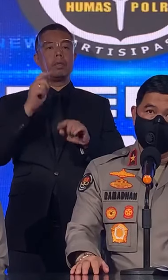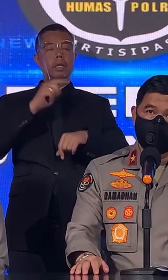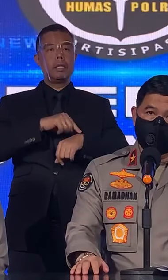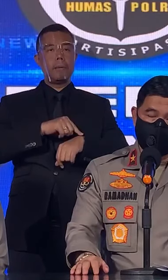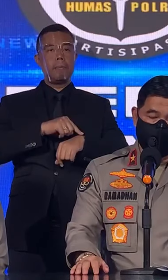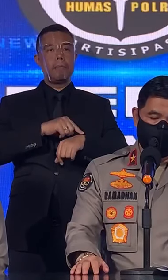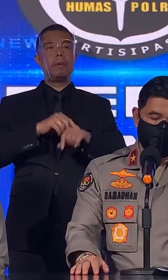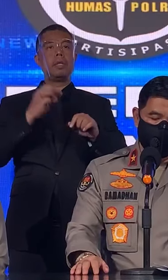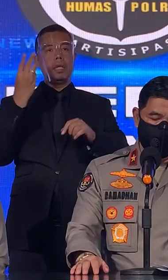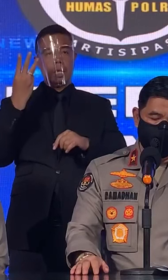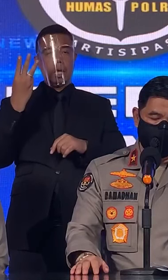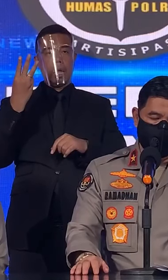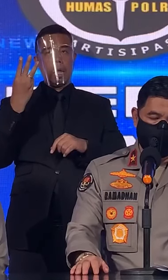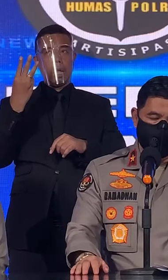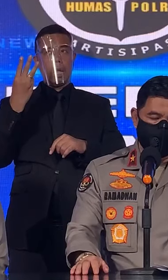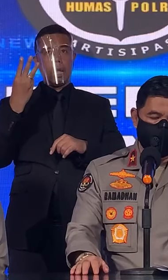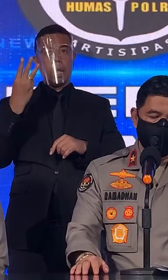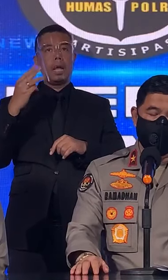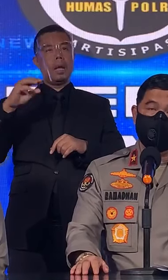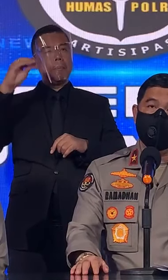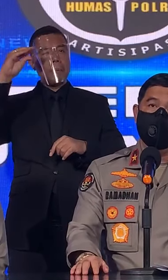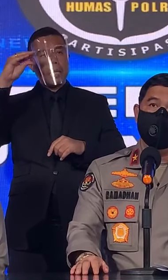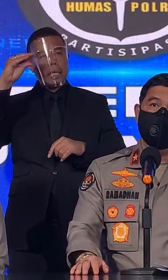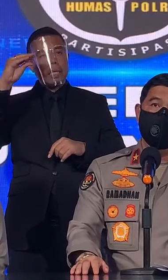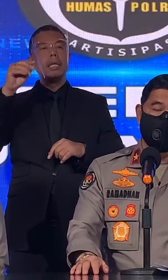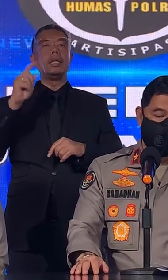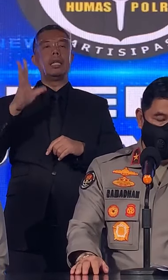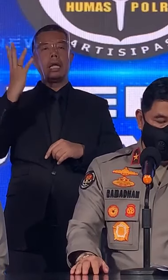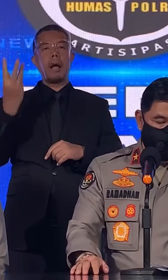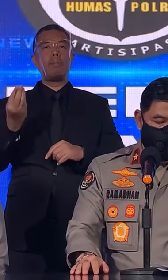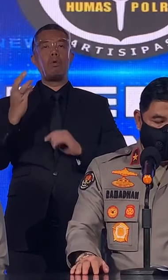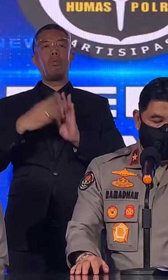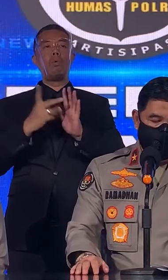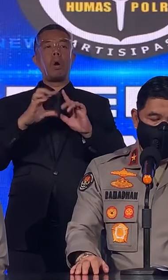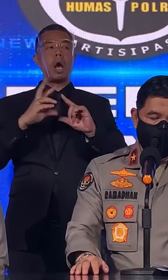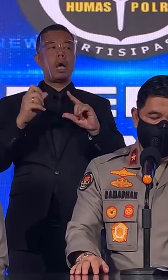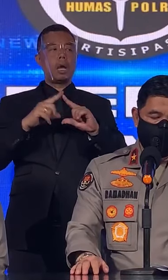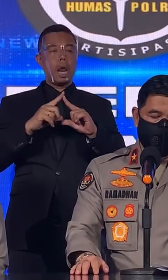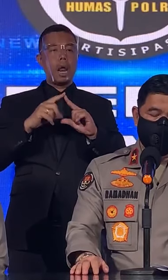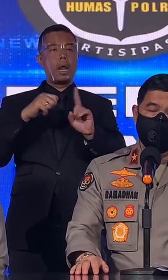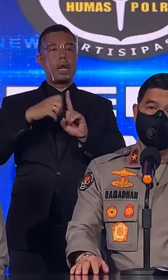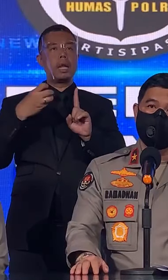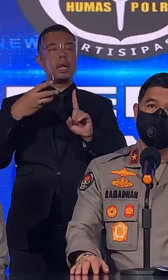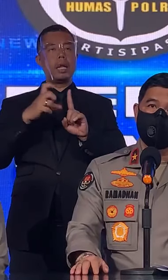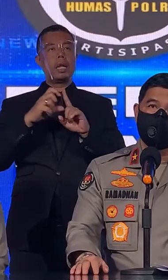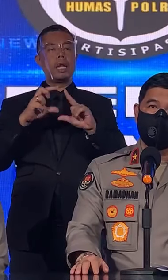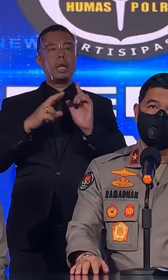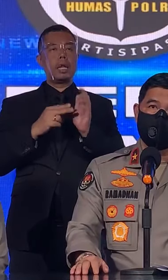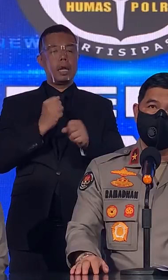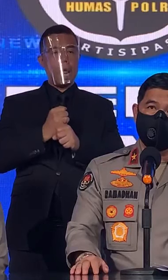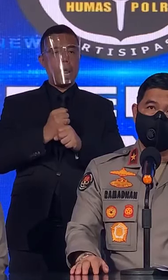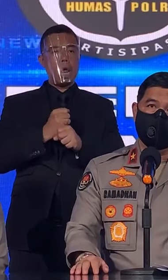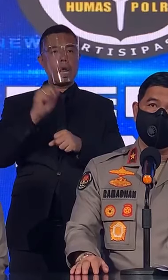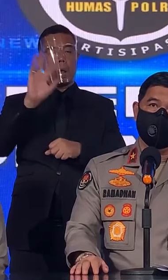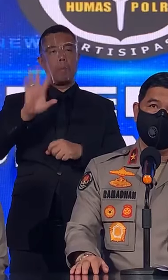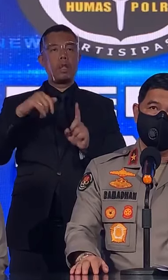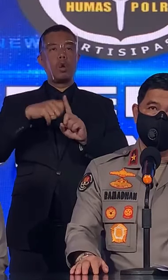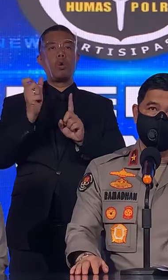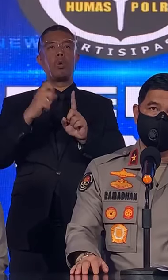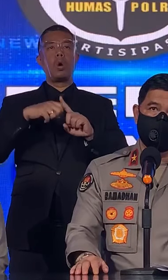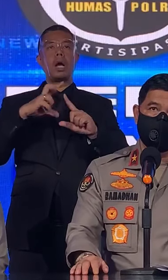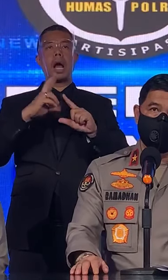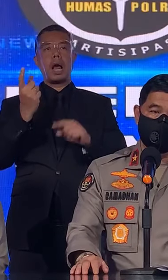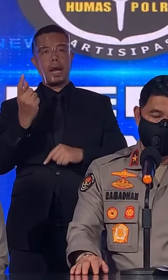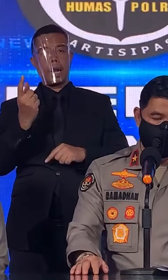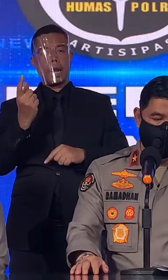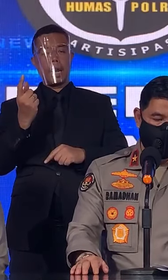pukul 3.00, di Kampung Muara, Kedang, Kabupaten Kukan, atau